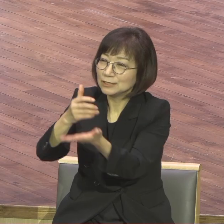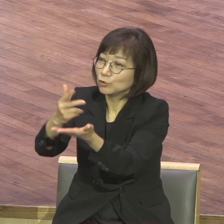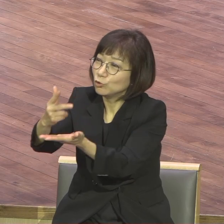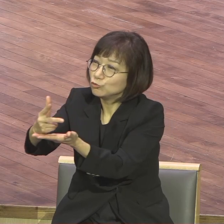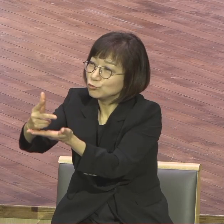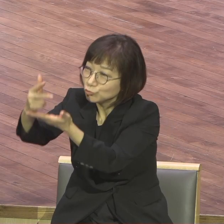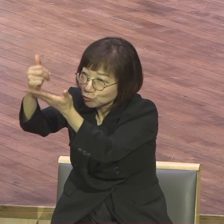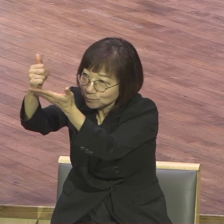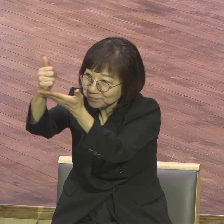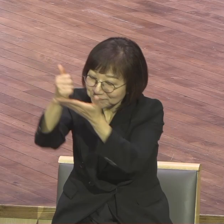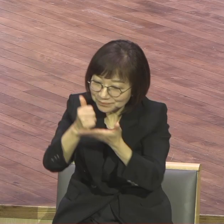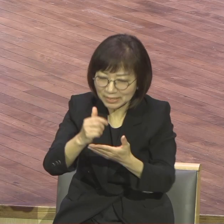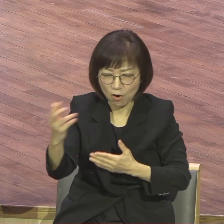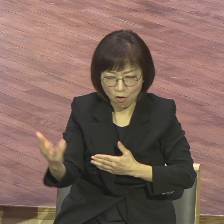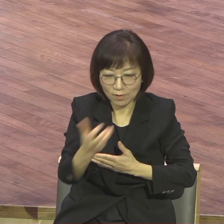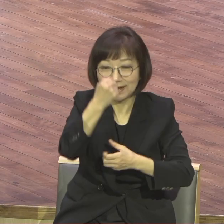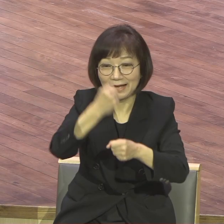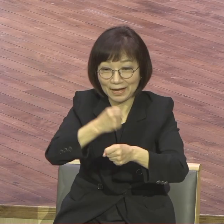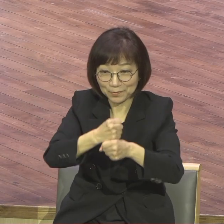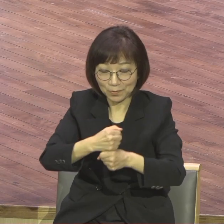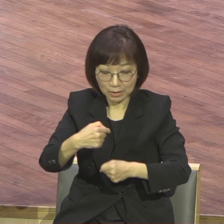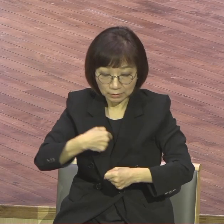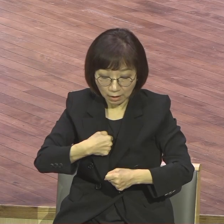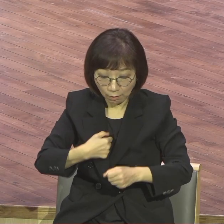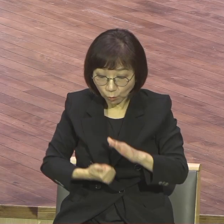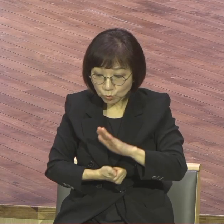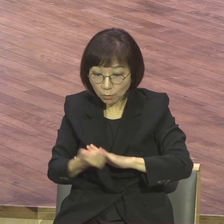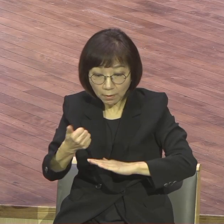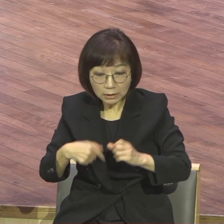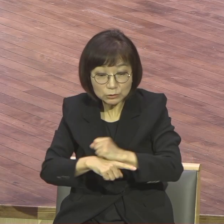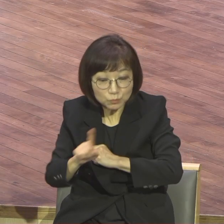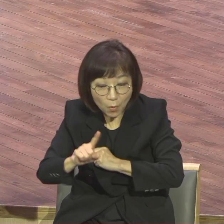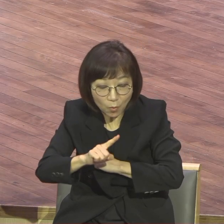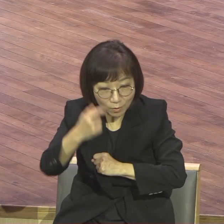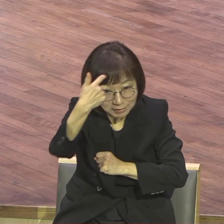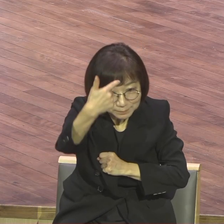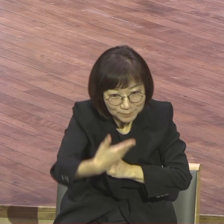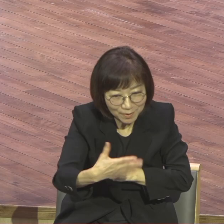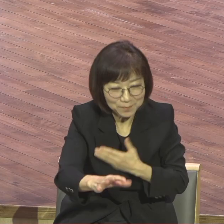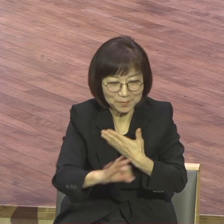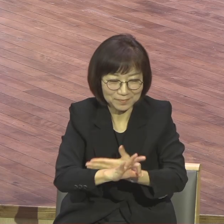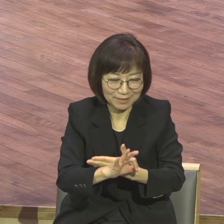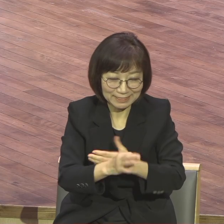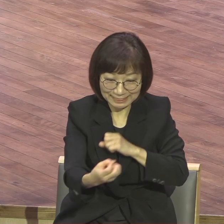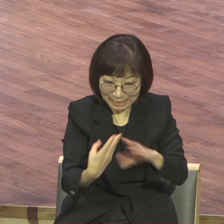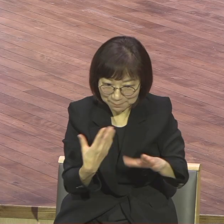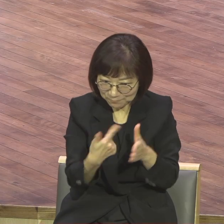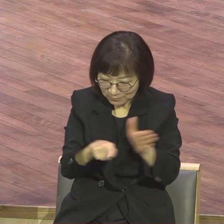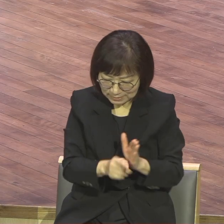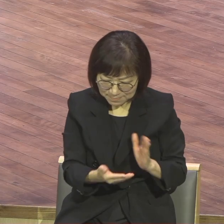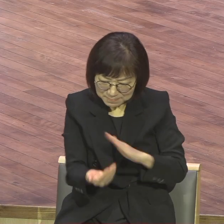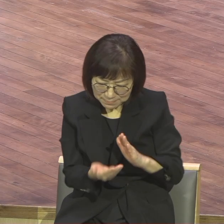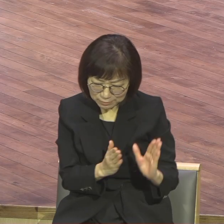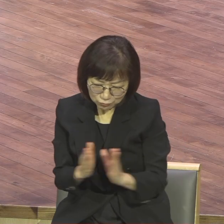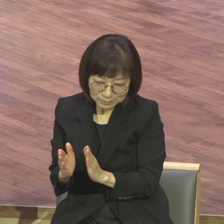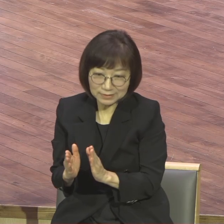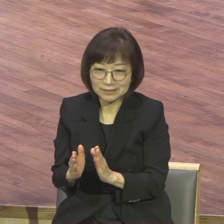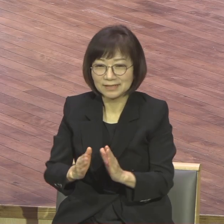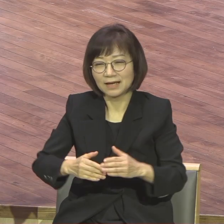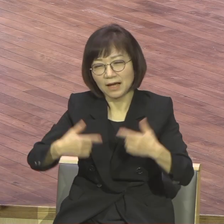너의 속에 있는 소망에 관한 이유를 묻는 자들에게 대답할 것은 항상 준비하라 항상 준비하라 여러분 예수